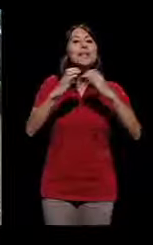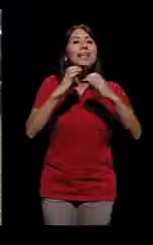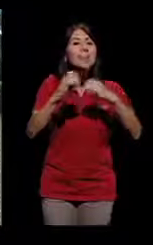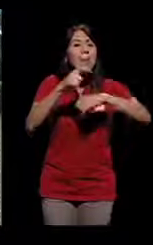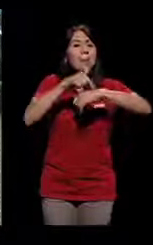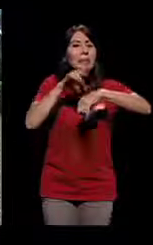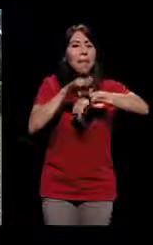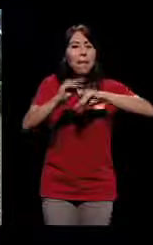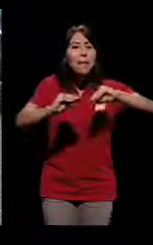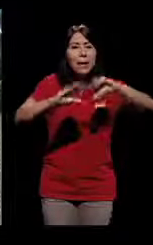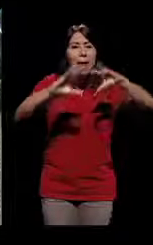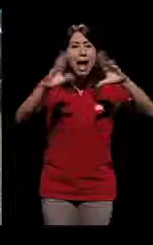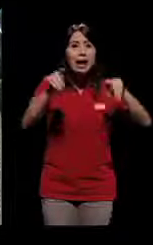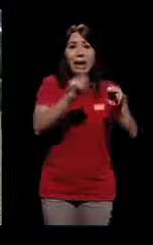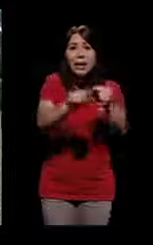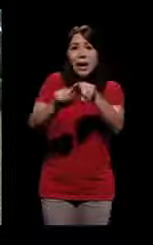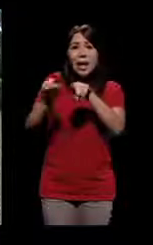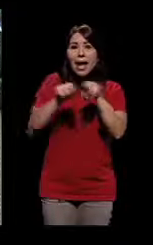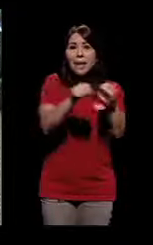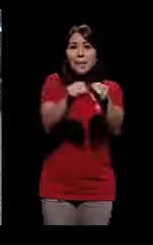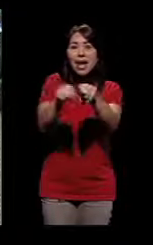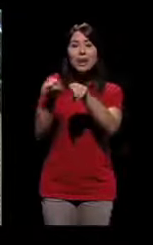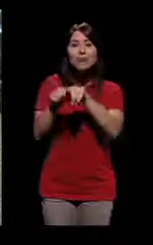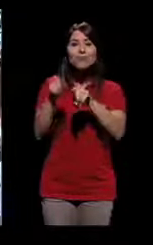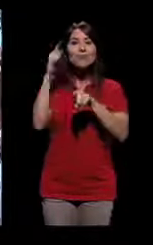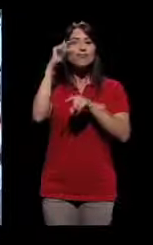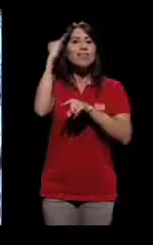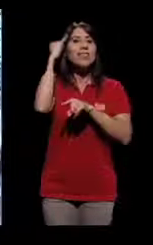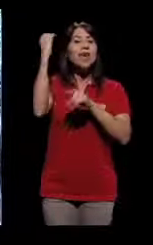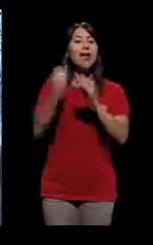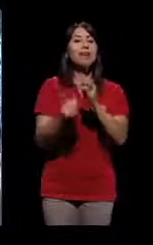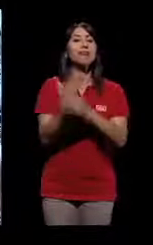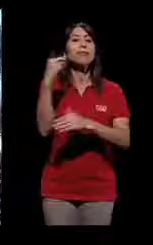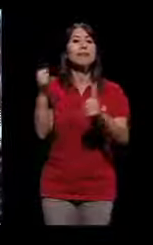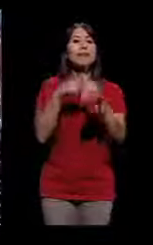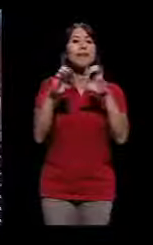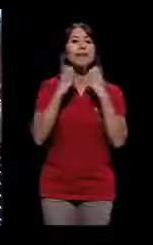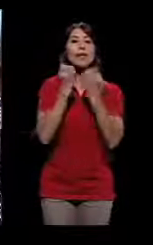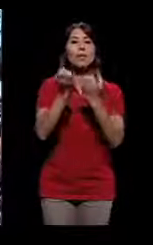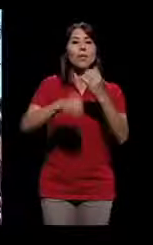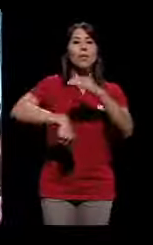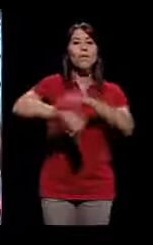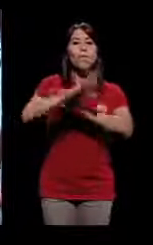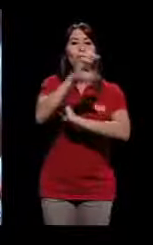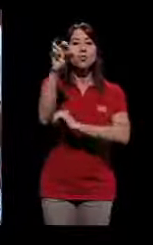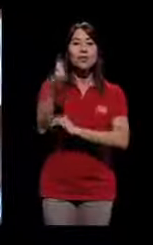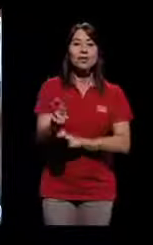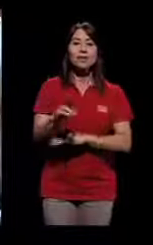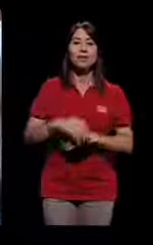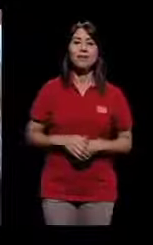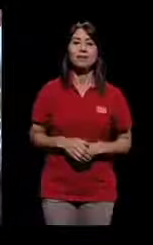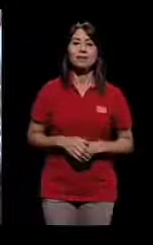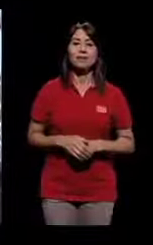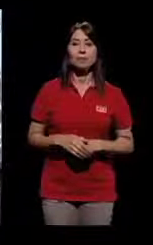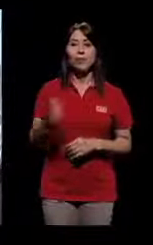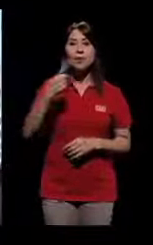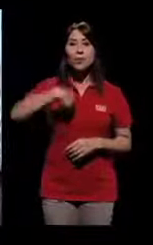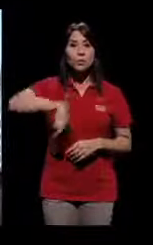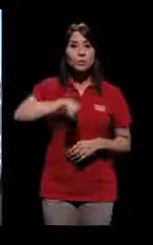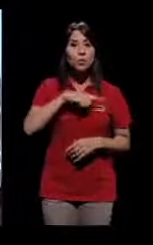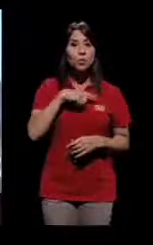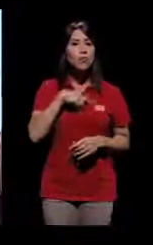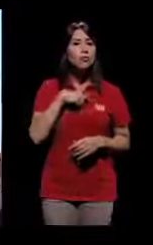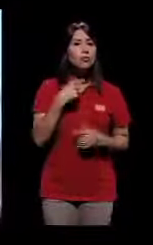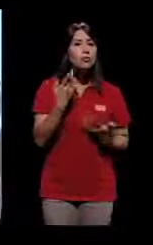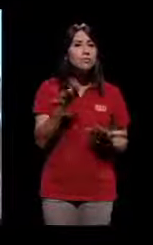¿Por qué no pueden jugar fútbol las mujeres? En una conversación de madrugada entre hermanos, surgió la idea de crear el primer